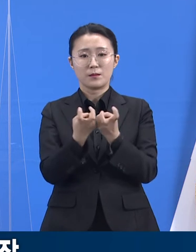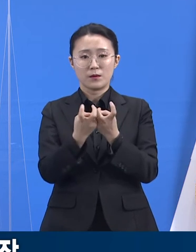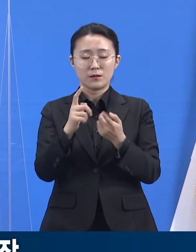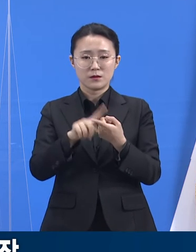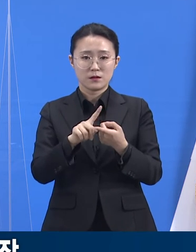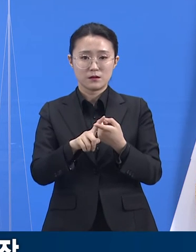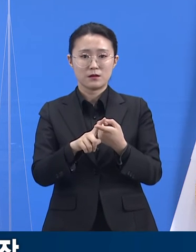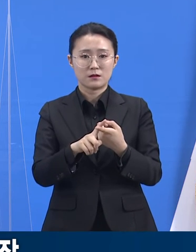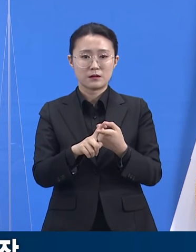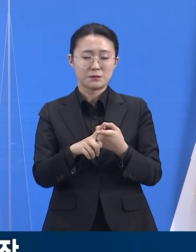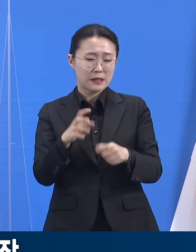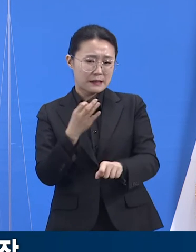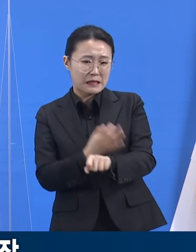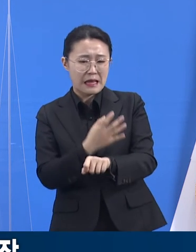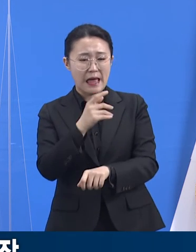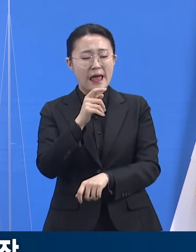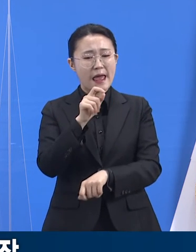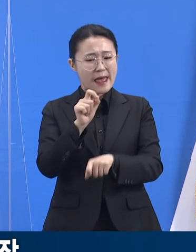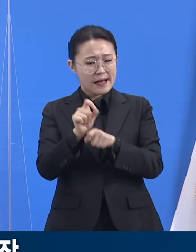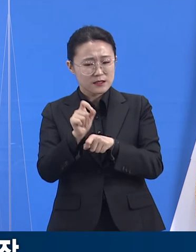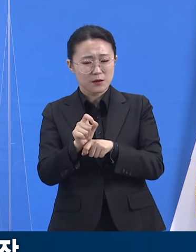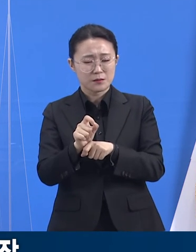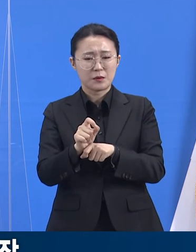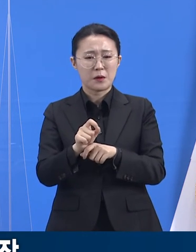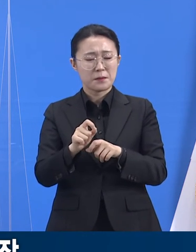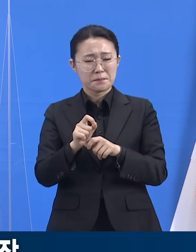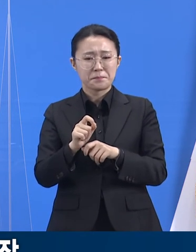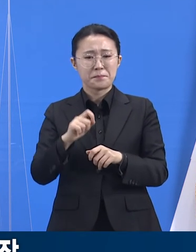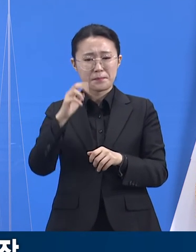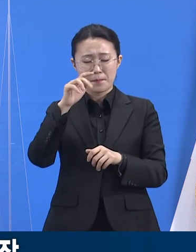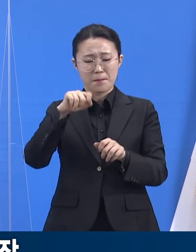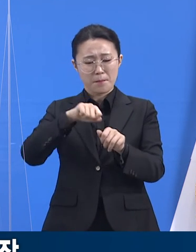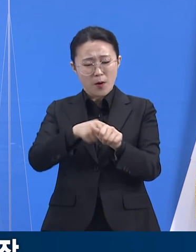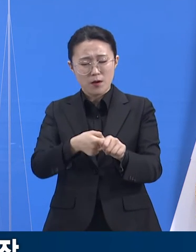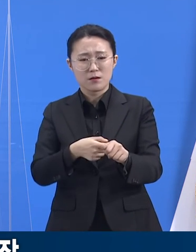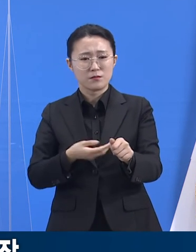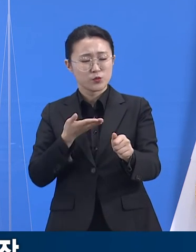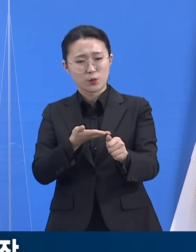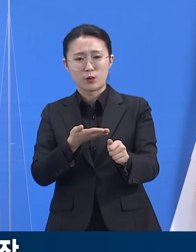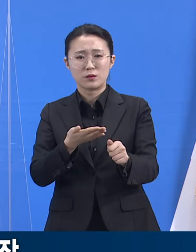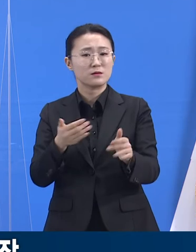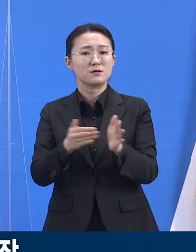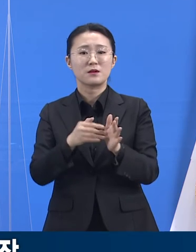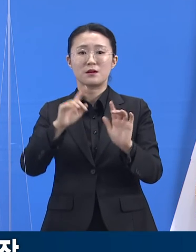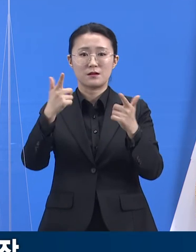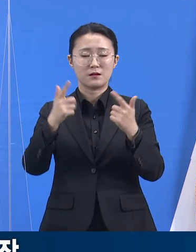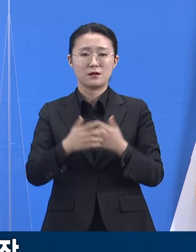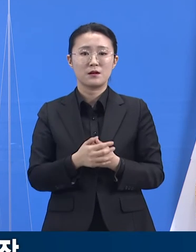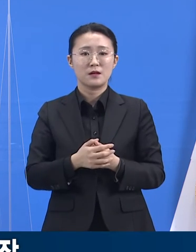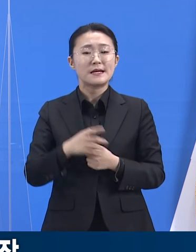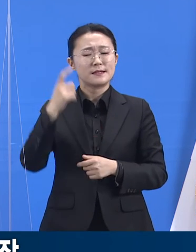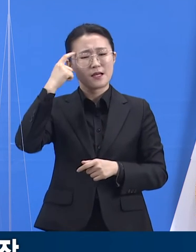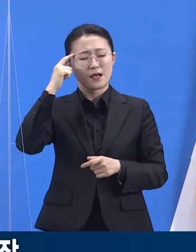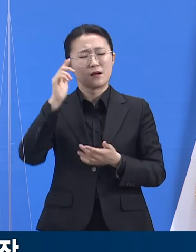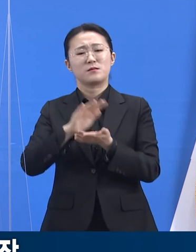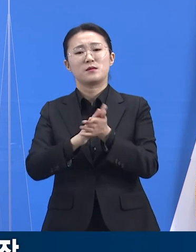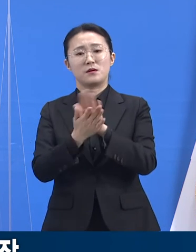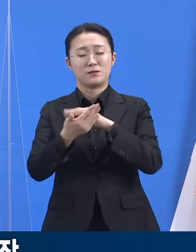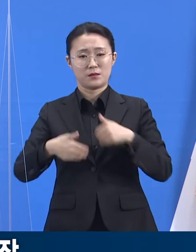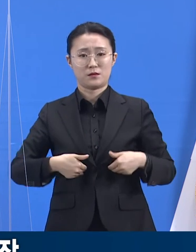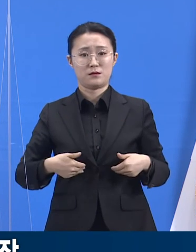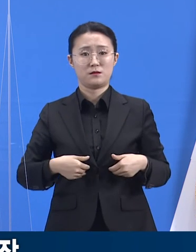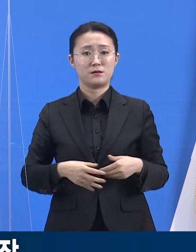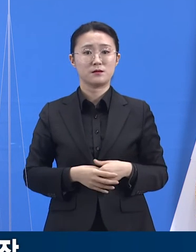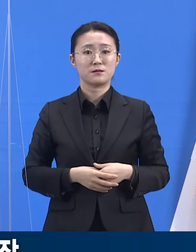목적이 아닙니다. 이런 과정을 통해 인식이 강화되고 행동 변화를 이끌어내는 데 초점이 맞춰져야